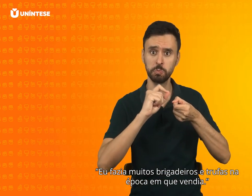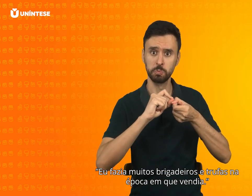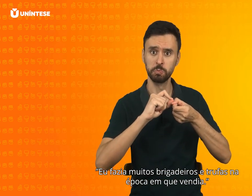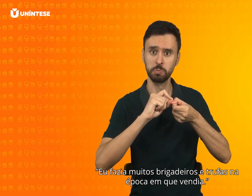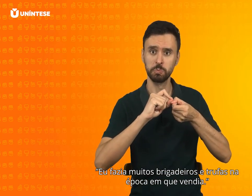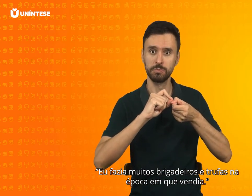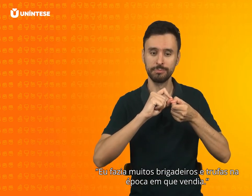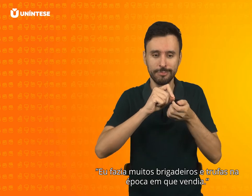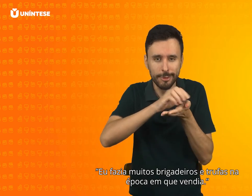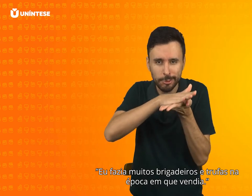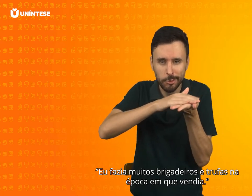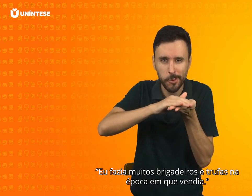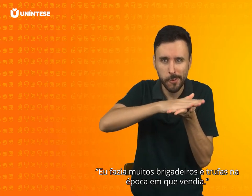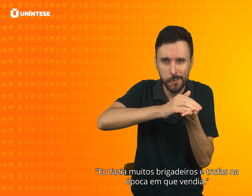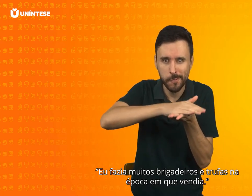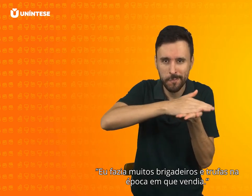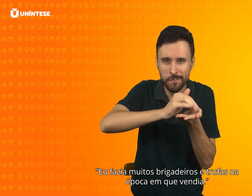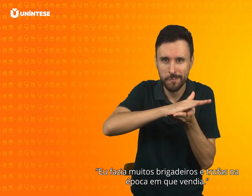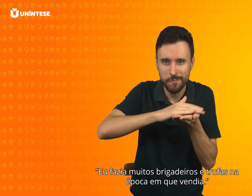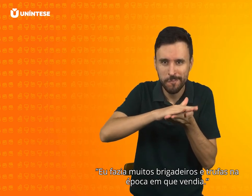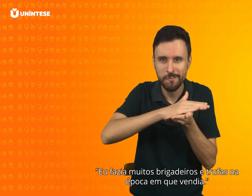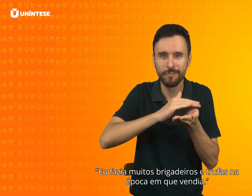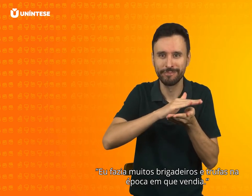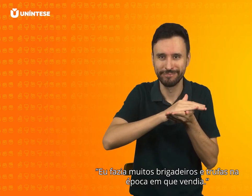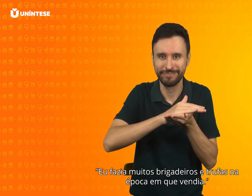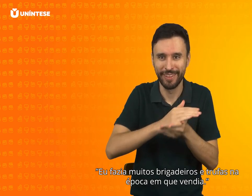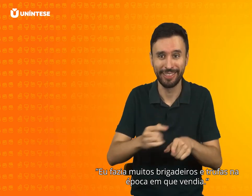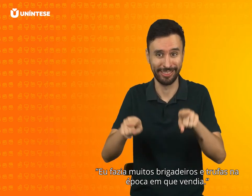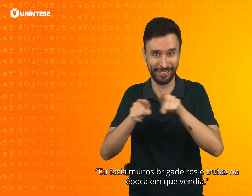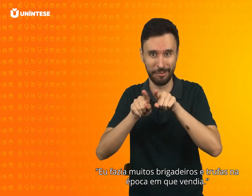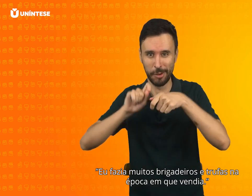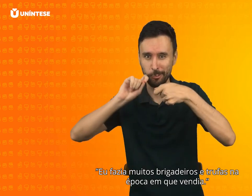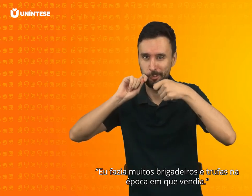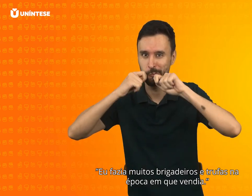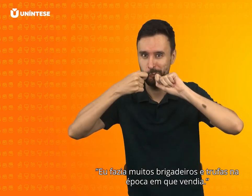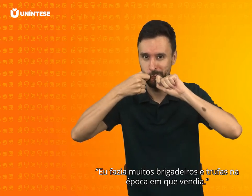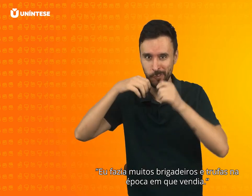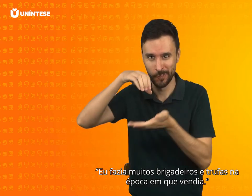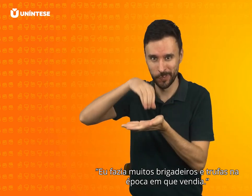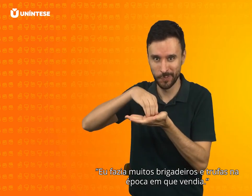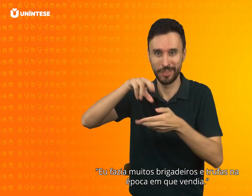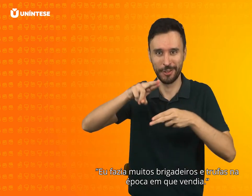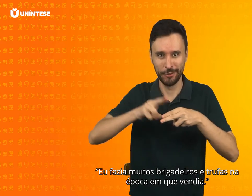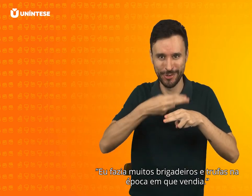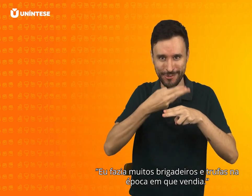Eu fazia muitos brigadeiros e trufas